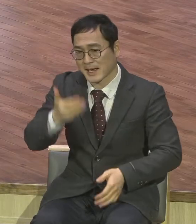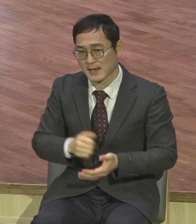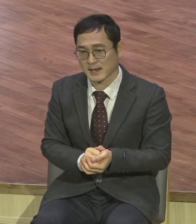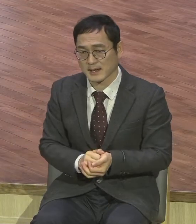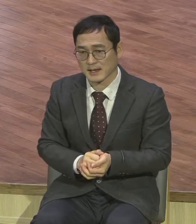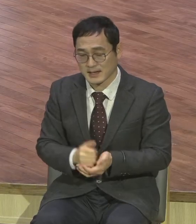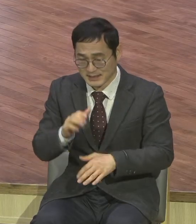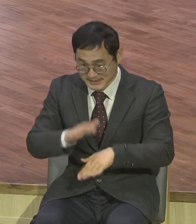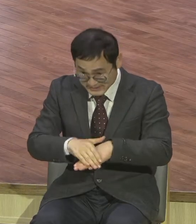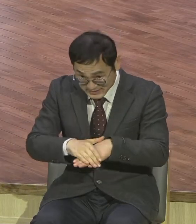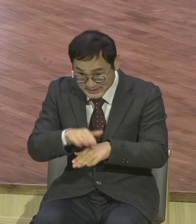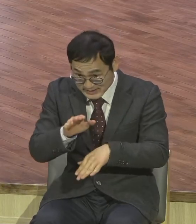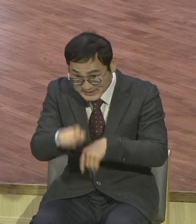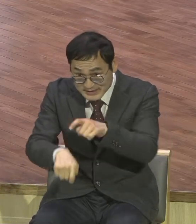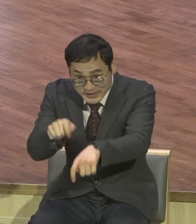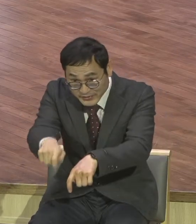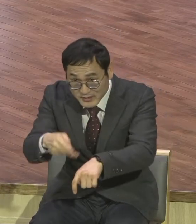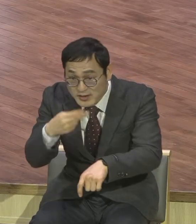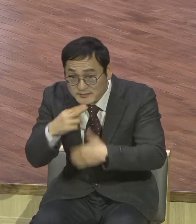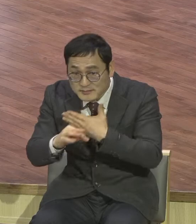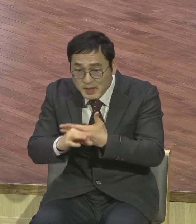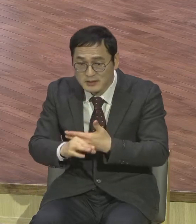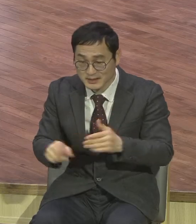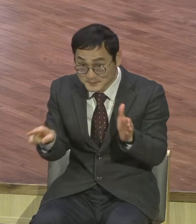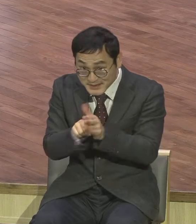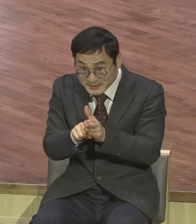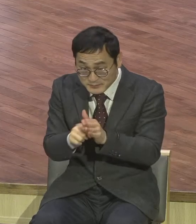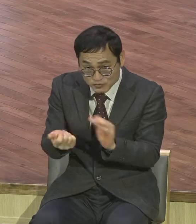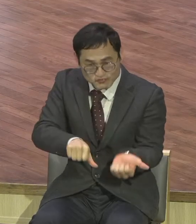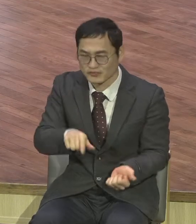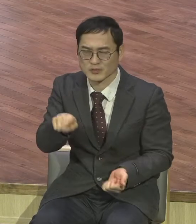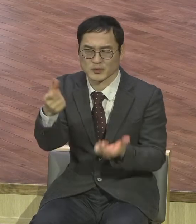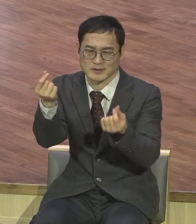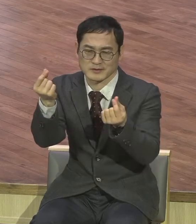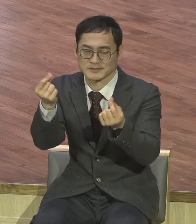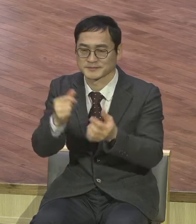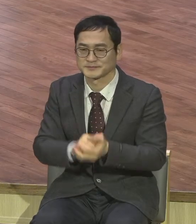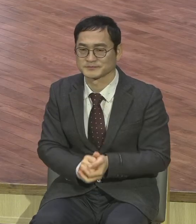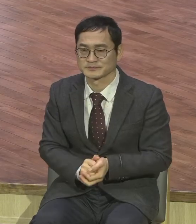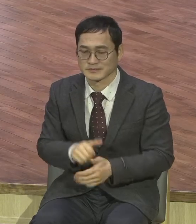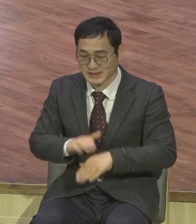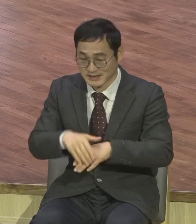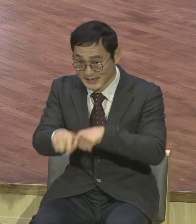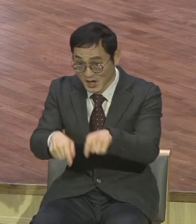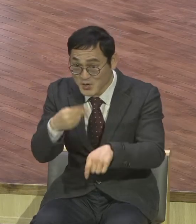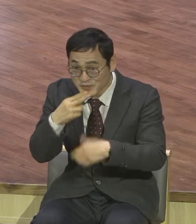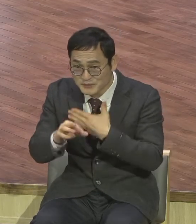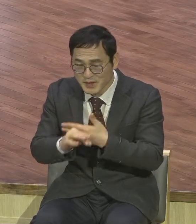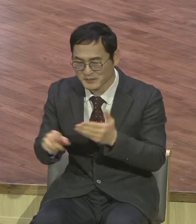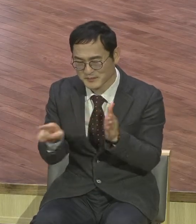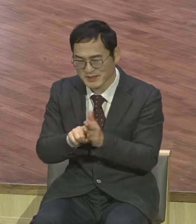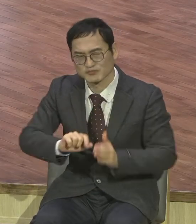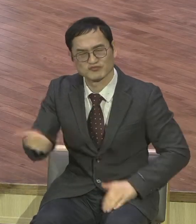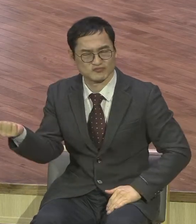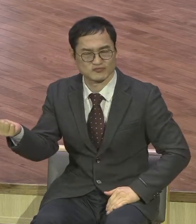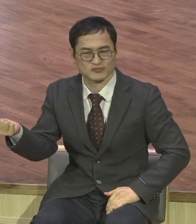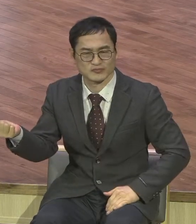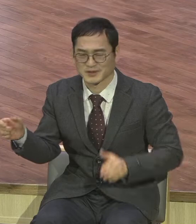믿음이라고요? 죽은 믿음입니다. 없다. 믿음 없는 사람입니다. 실행하지 않는 사람은 사실은 믿지 않는 사람이에요.